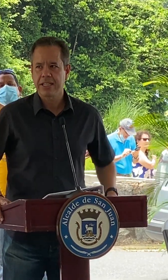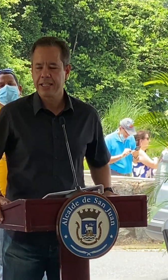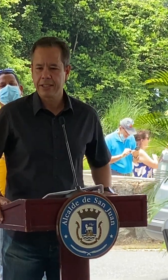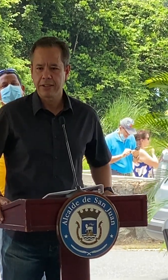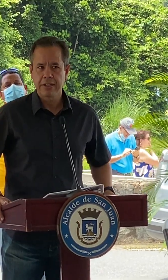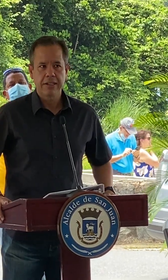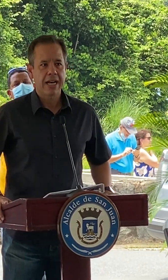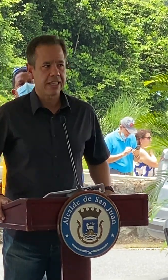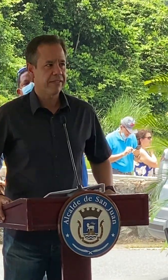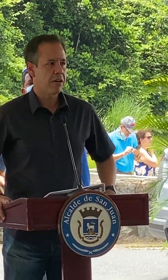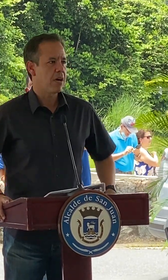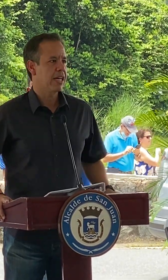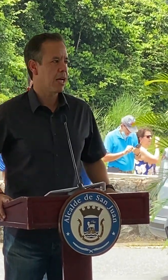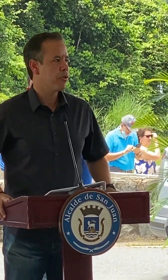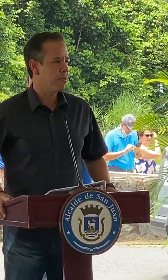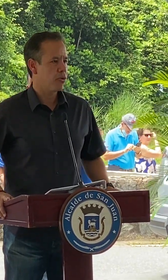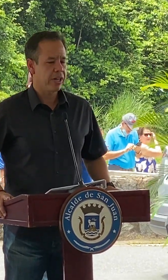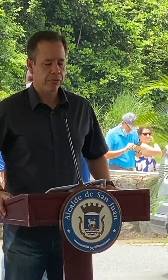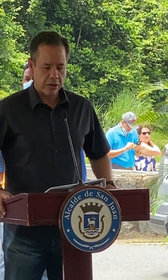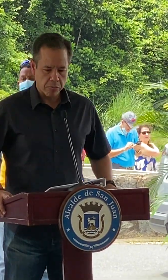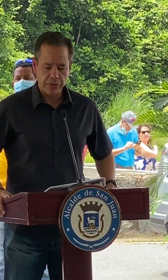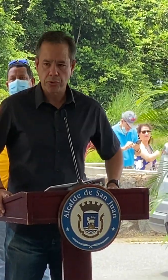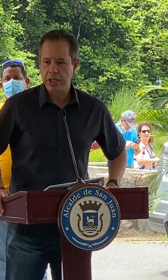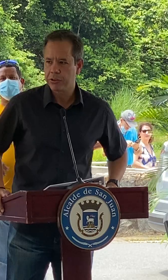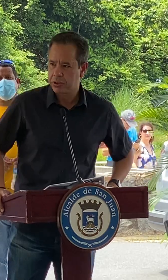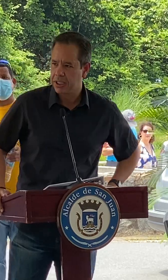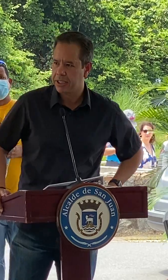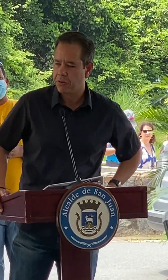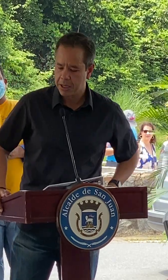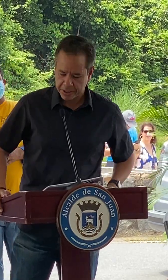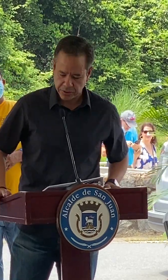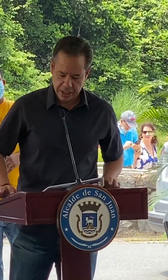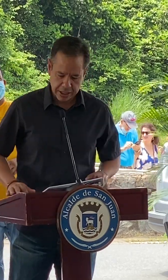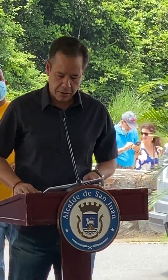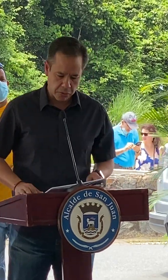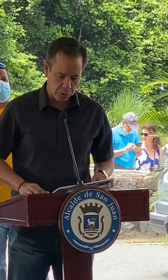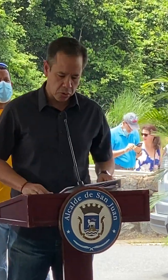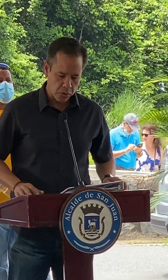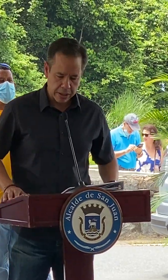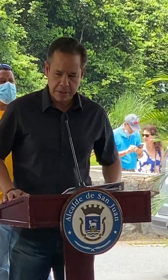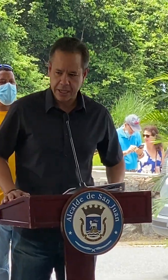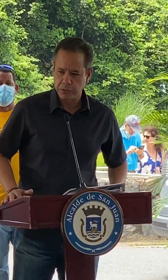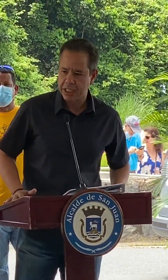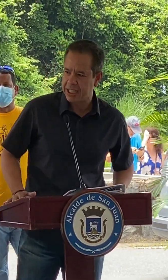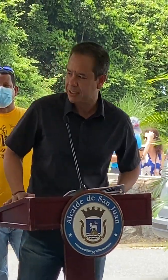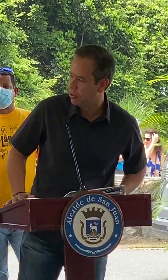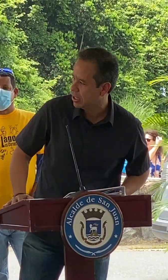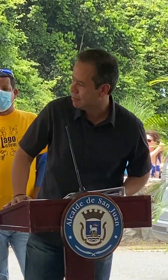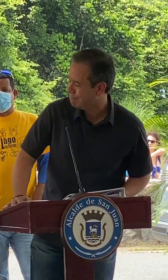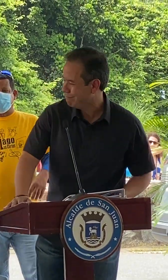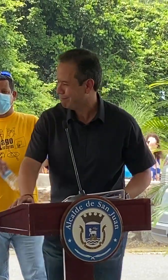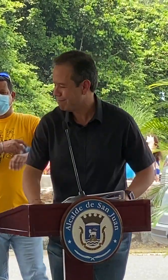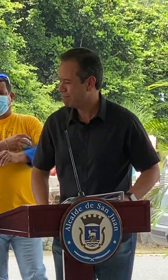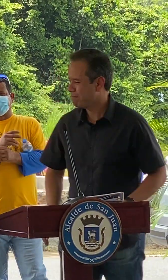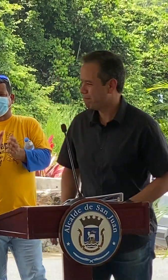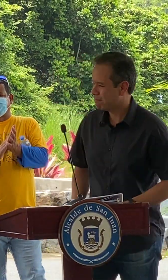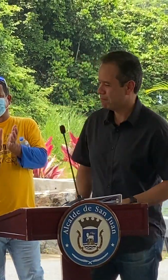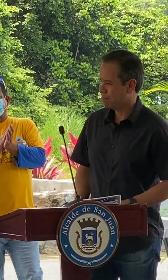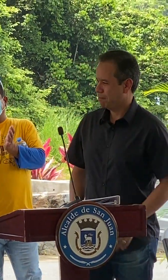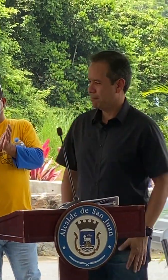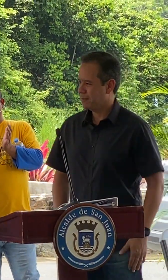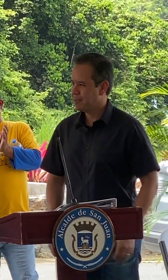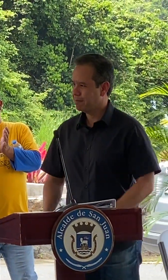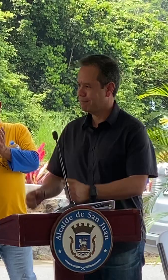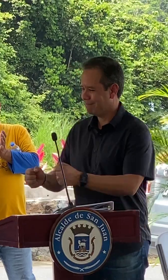ocasiones que aquí en san juan el cambio y el progreso ya comenzó ante ustedes dejo a la presidenta de producto y el paga muchas gracias muy